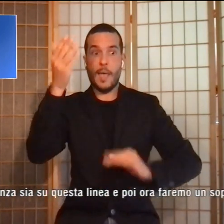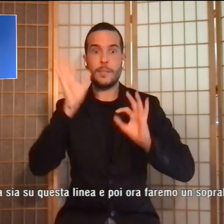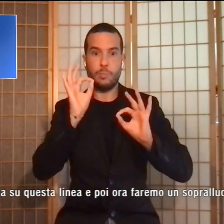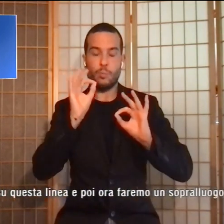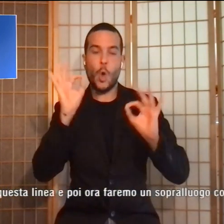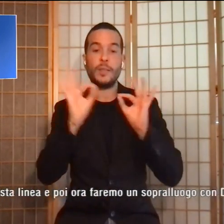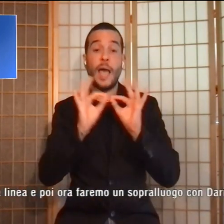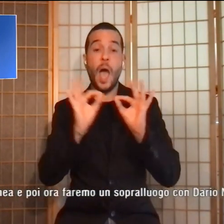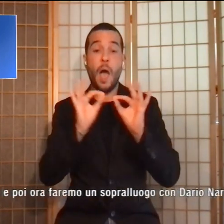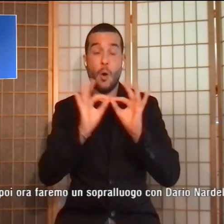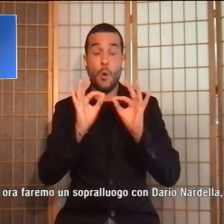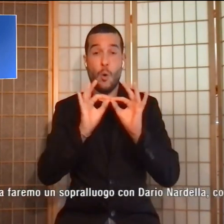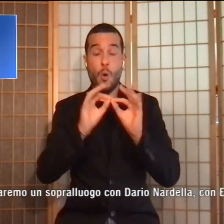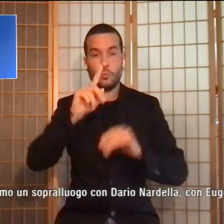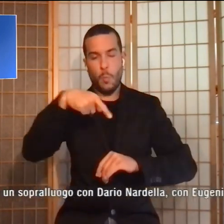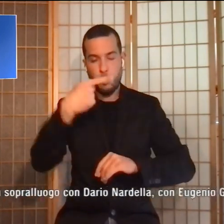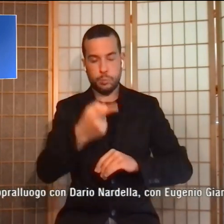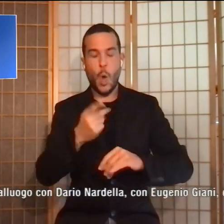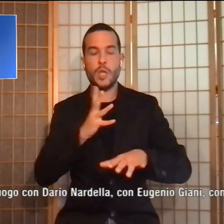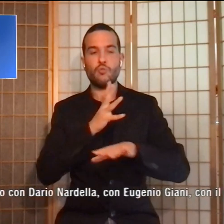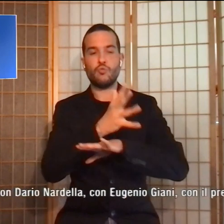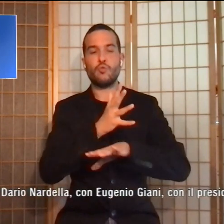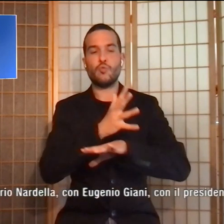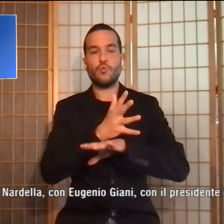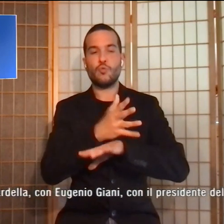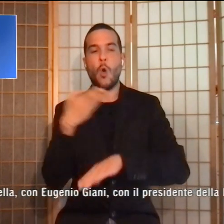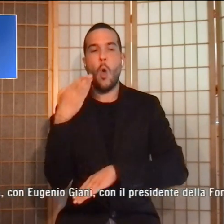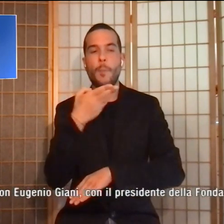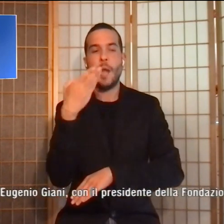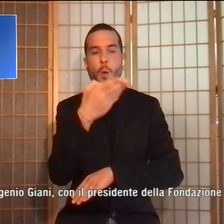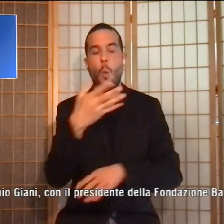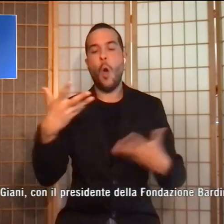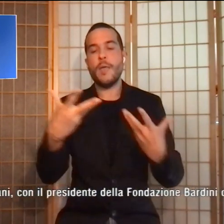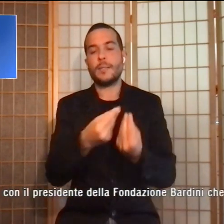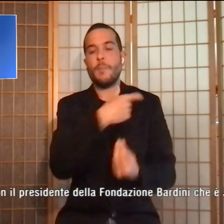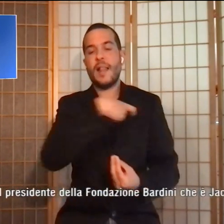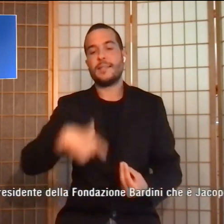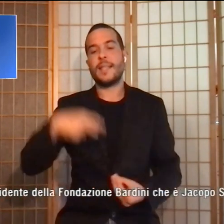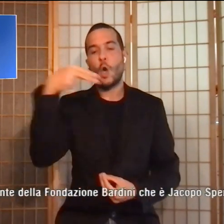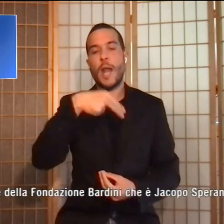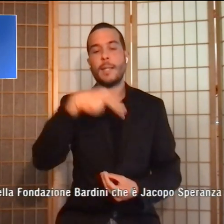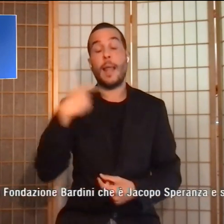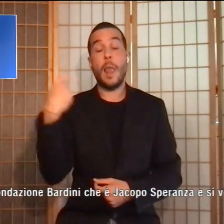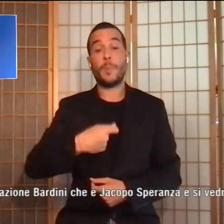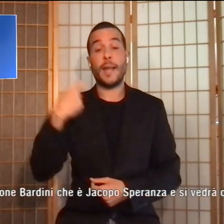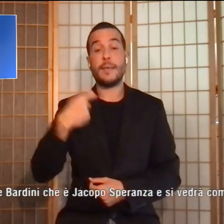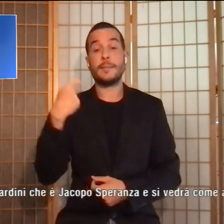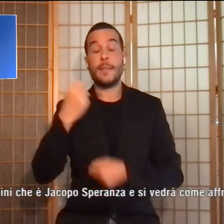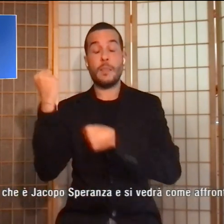sarà fatto un sopralluogo con il sindaco Dario Nardella e il presidente della fondazione